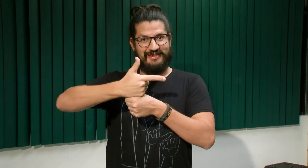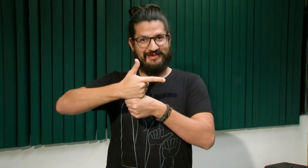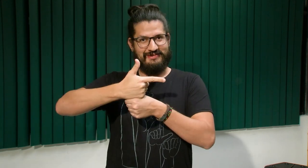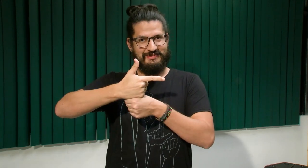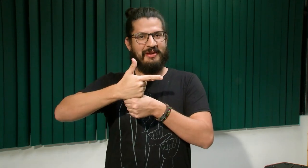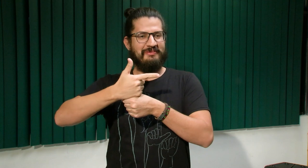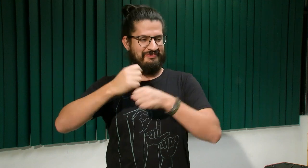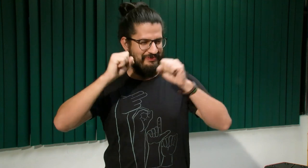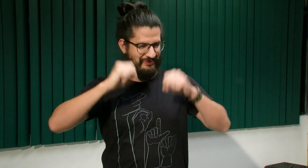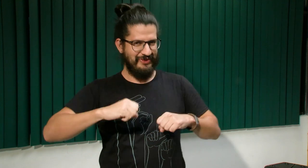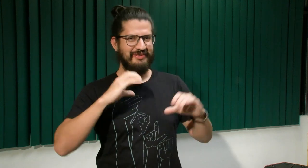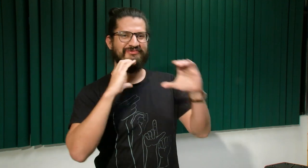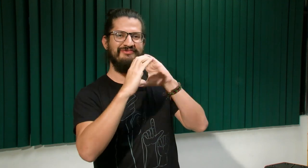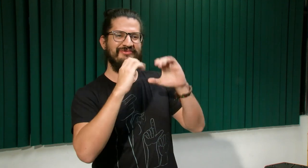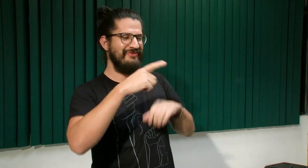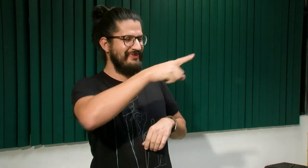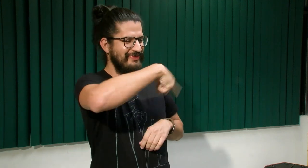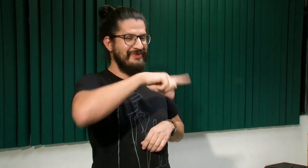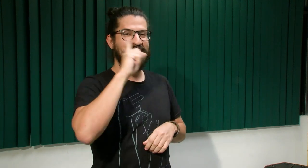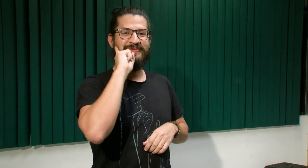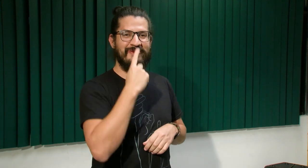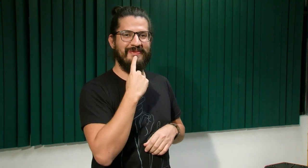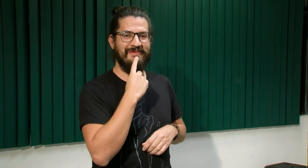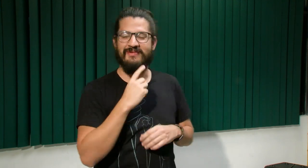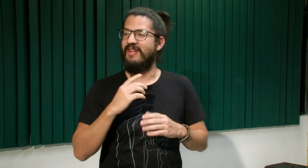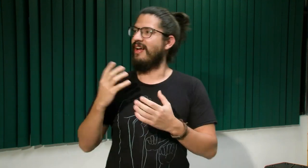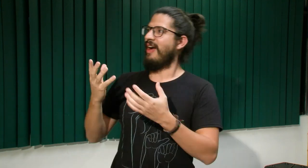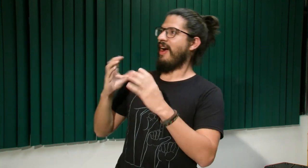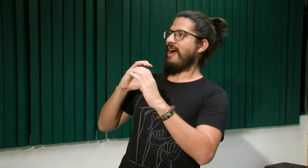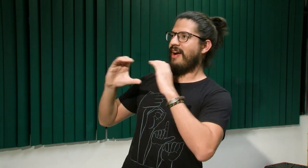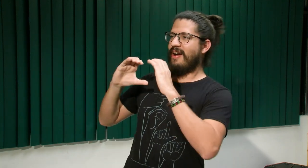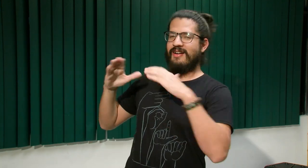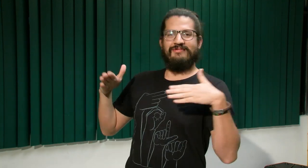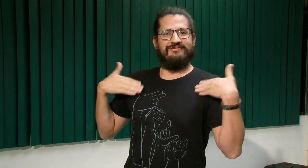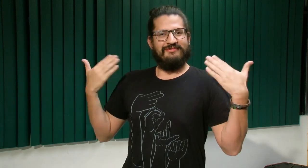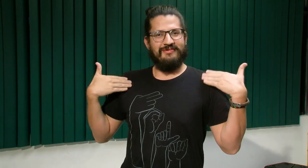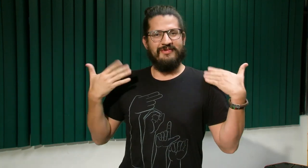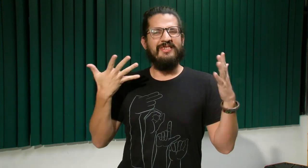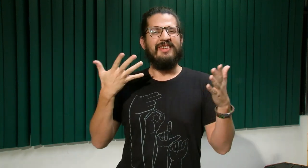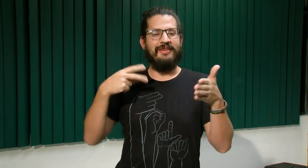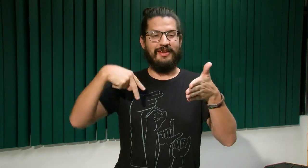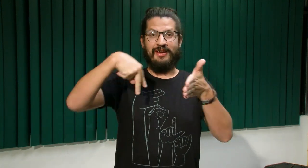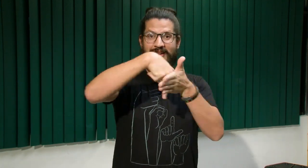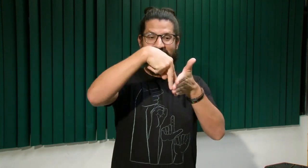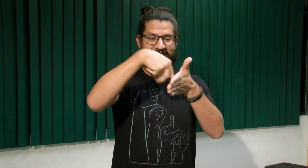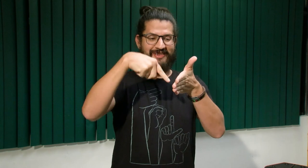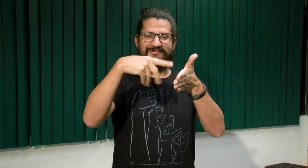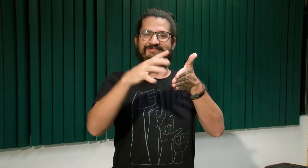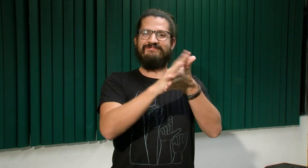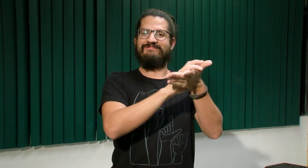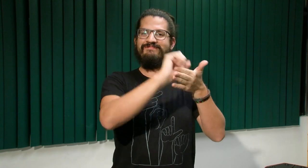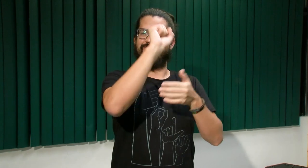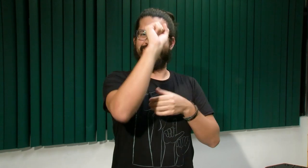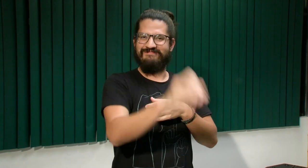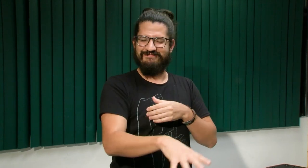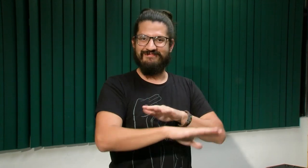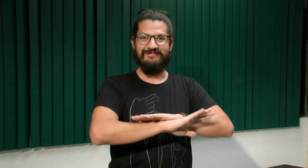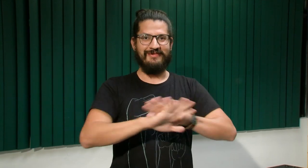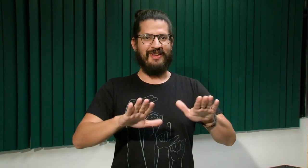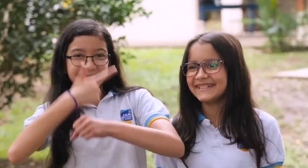entenderles. Por eso es importante que todos aprendan Lesco, para que puedan comunicarse con las personas sordas y esas barreras desaparezcan.